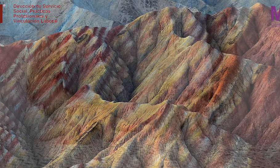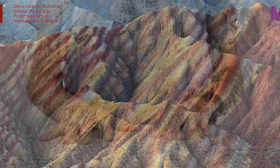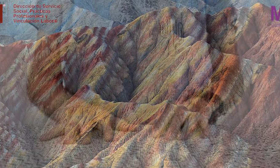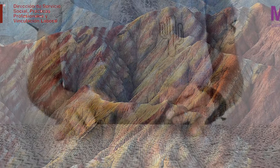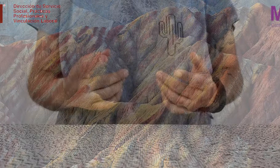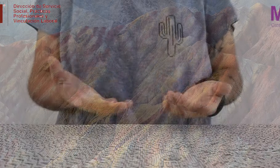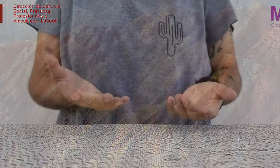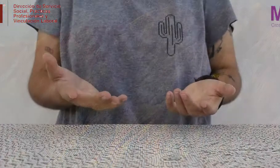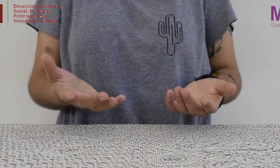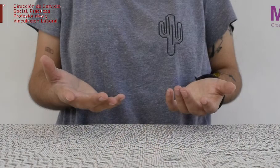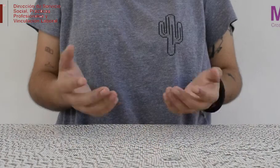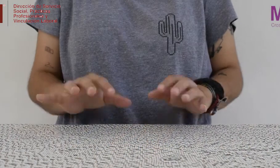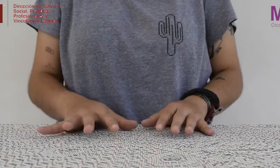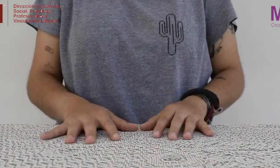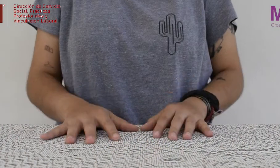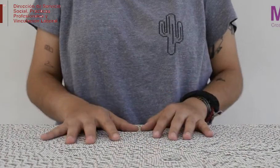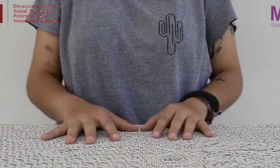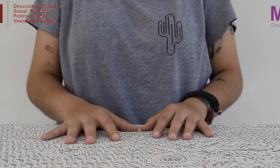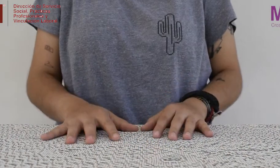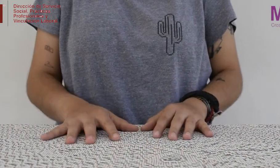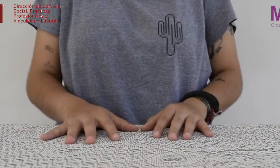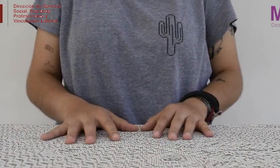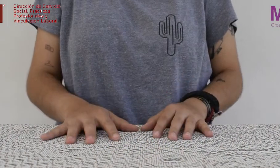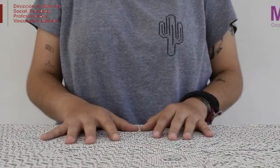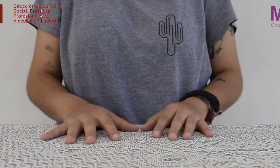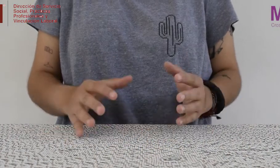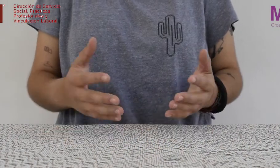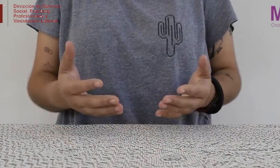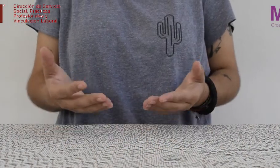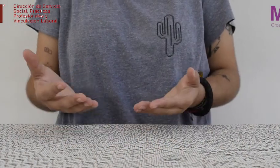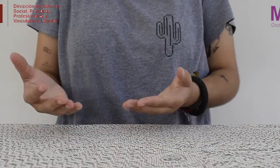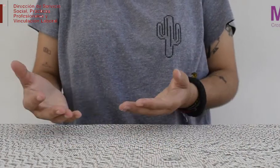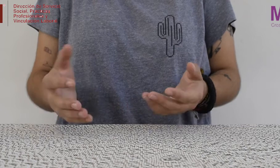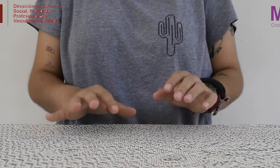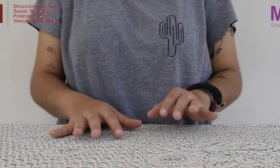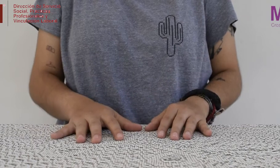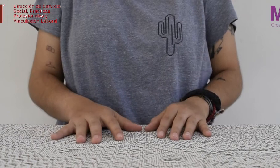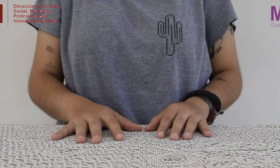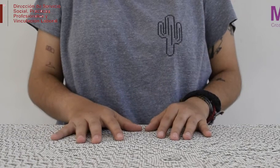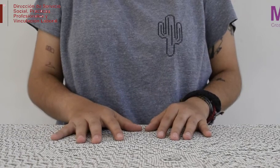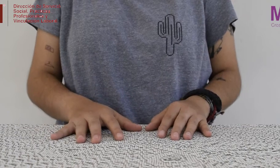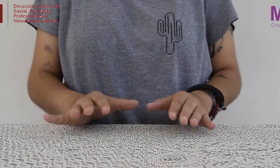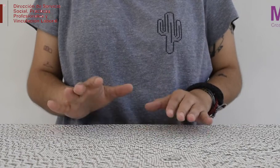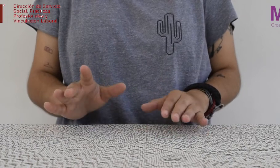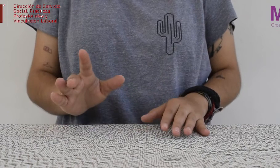En el 2008, Teresa realizó una serie de piezas en torno a los feminicidios de Ciudad Juárez.